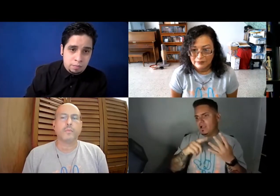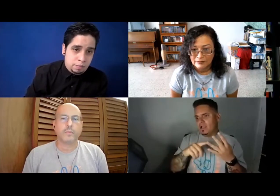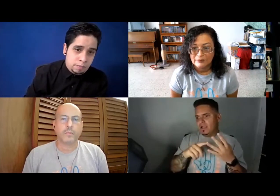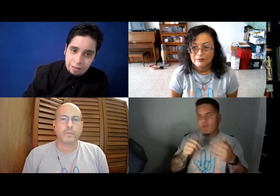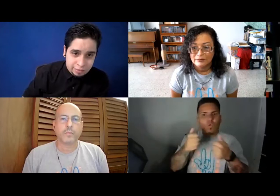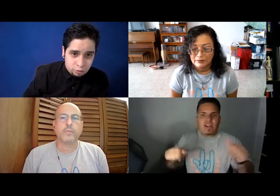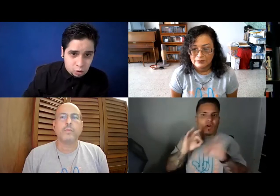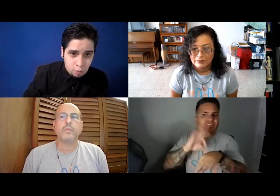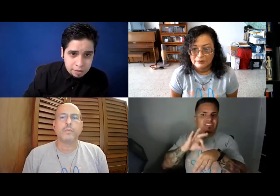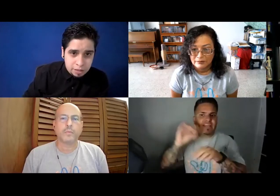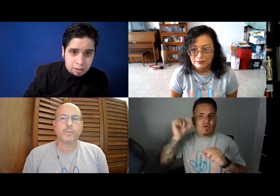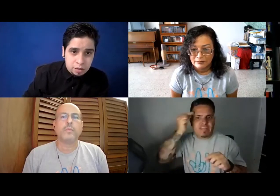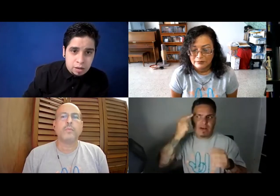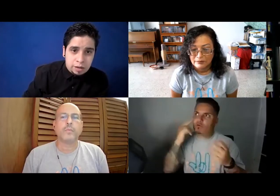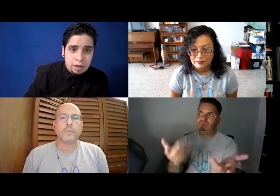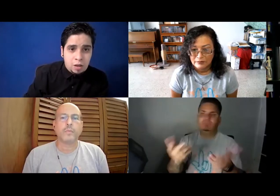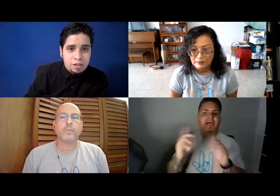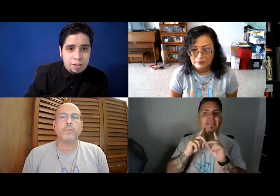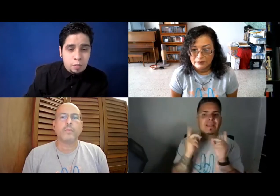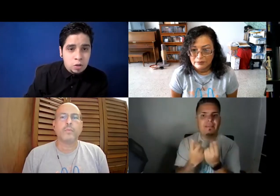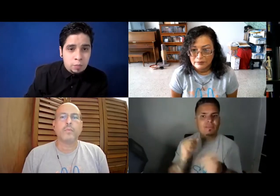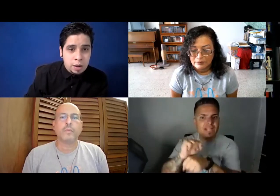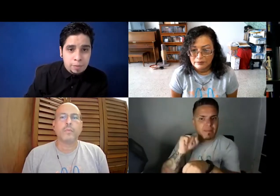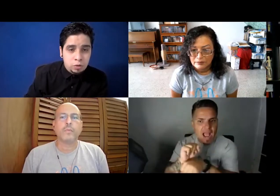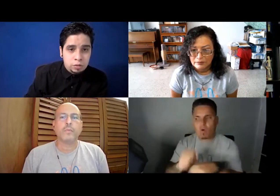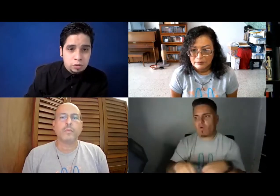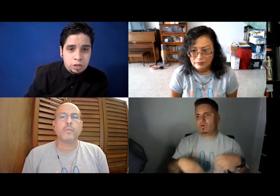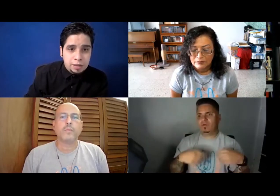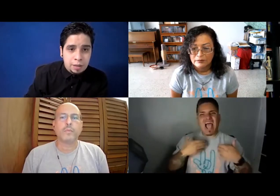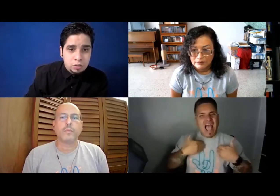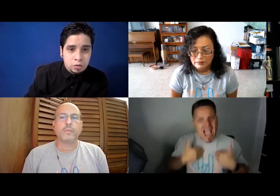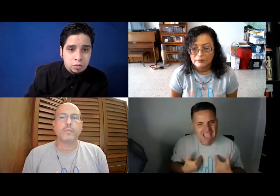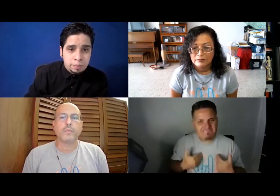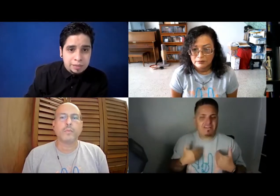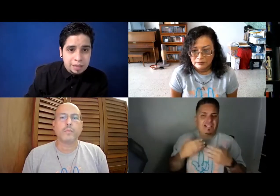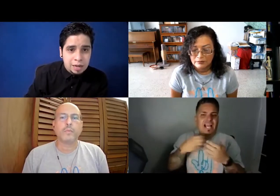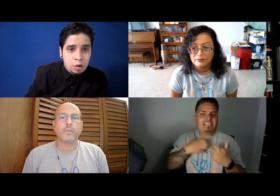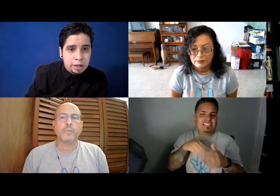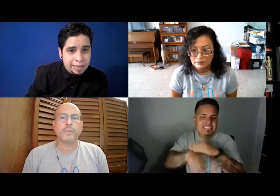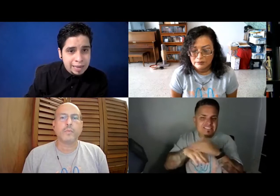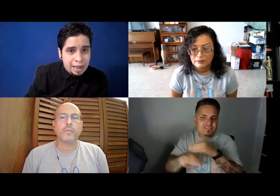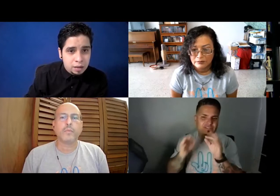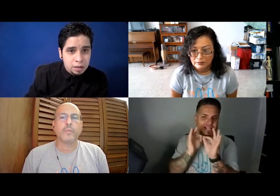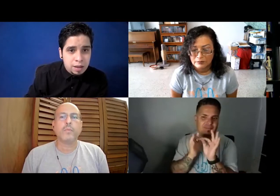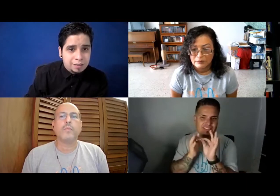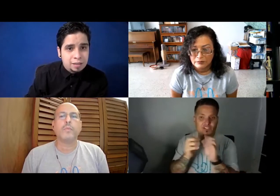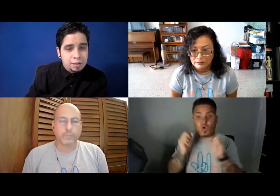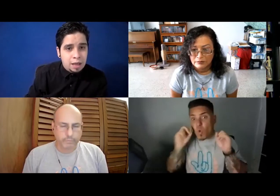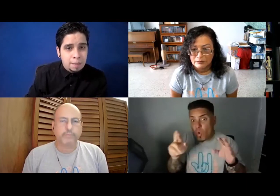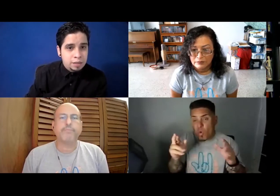más, entre otras compañías, que esas oficinas de gobierno, por ejemplo, esos departamentos parte del trabajo que tengan accesibilidad de